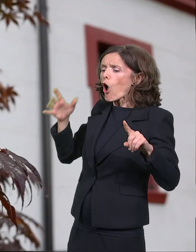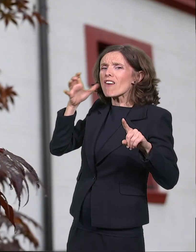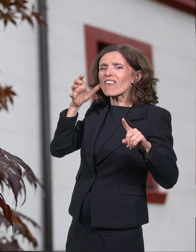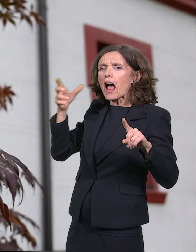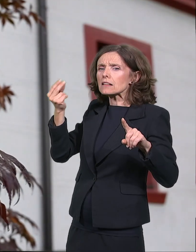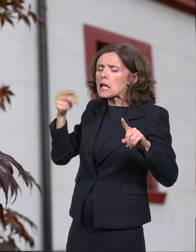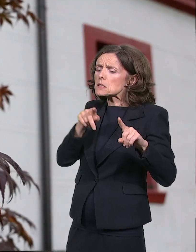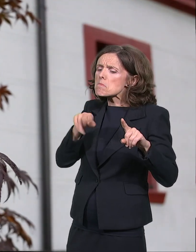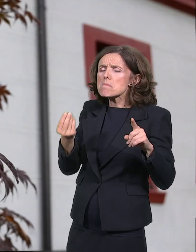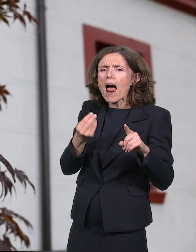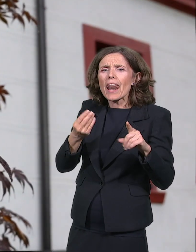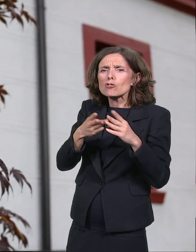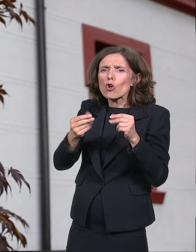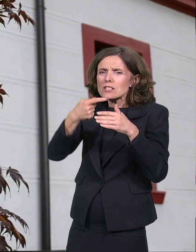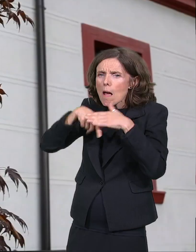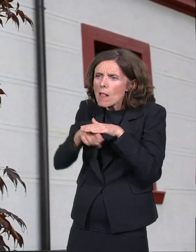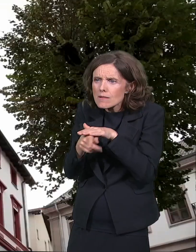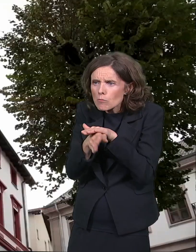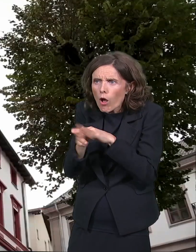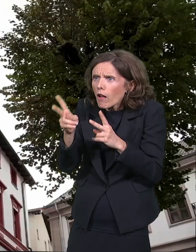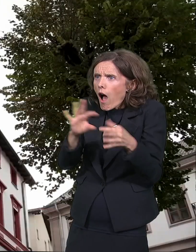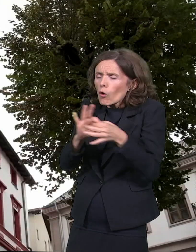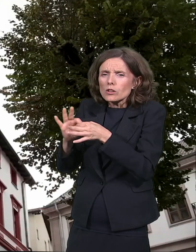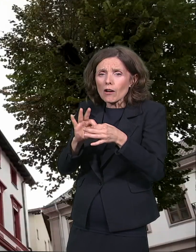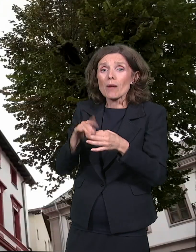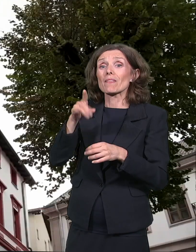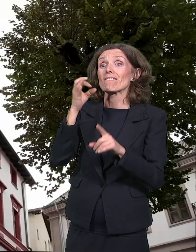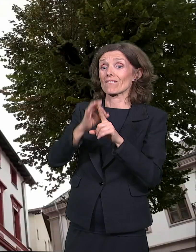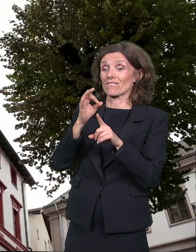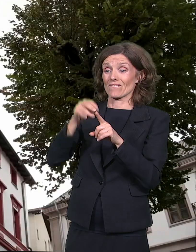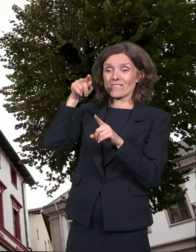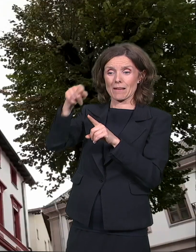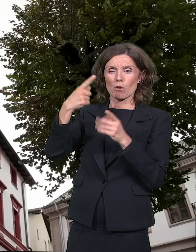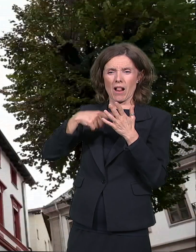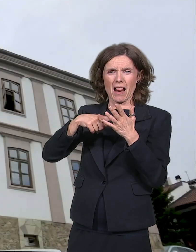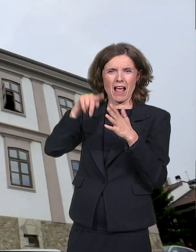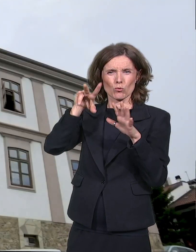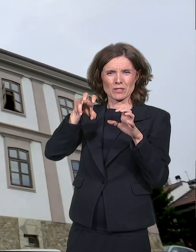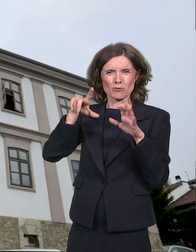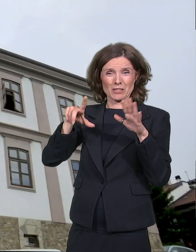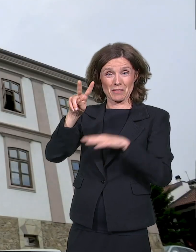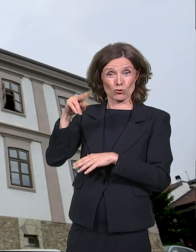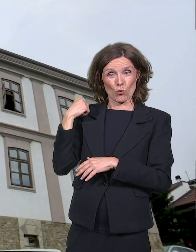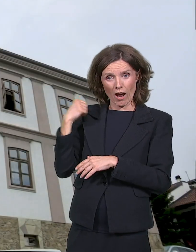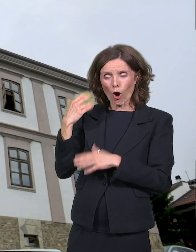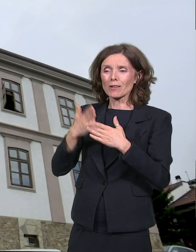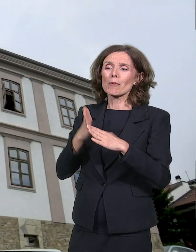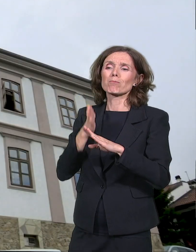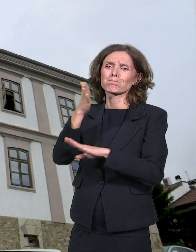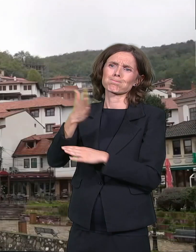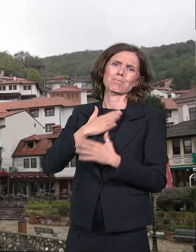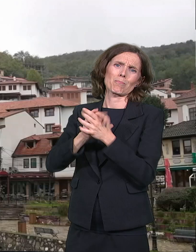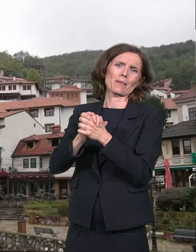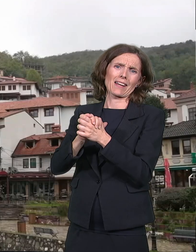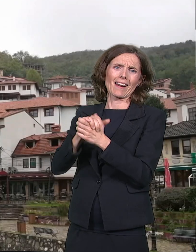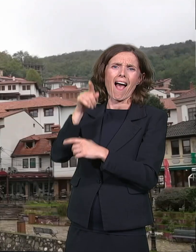U februaru 1882. Čikasima je bio u poseti svom velikom prijatelju i zaštitniku srpskog naroda pa i